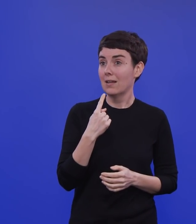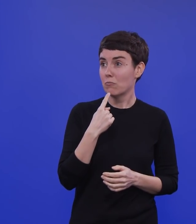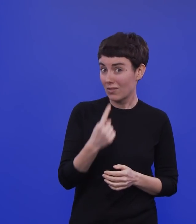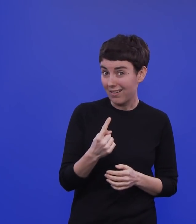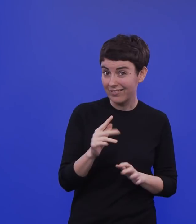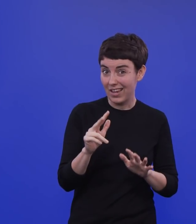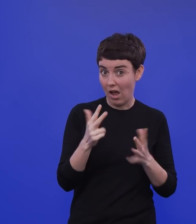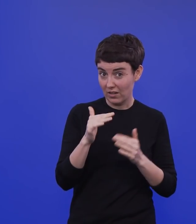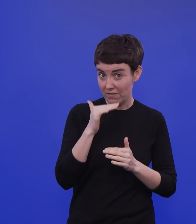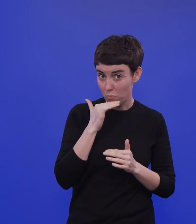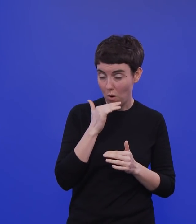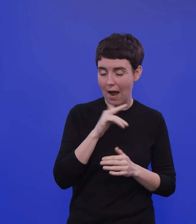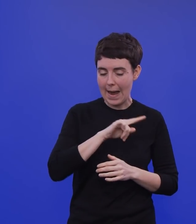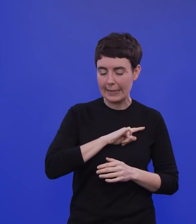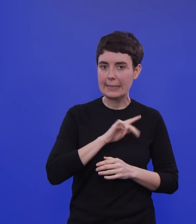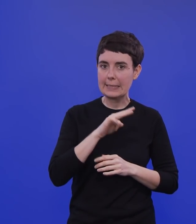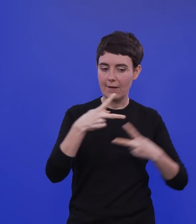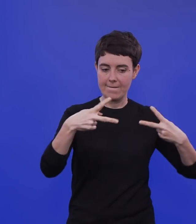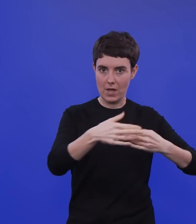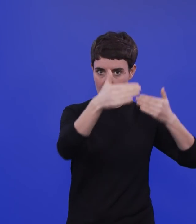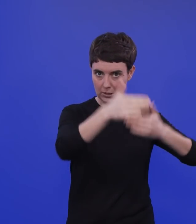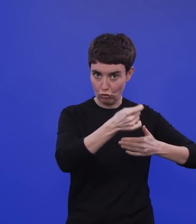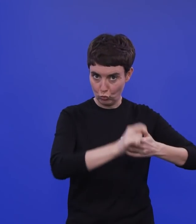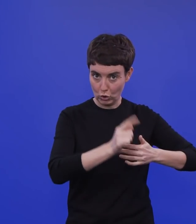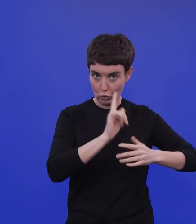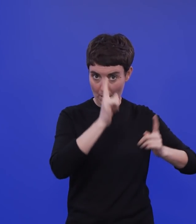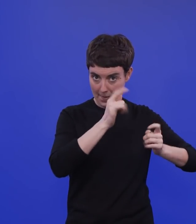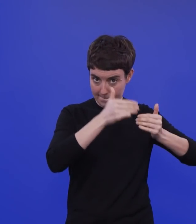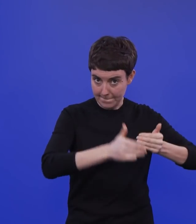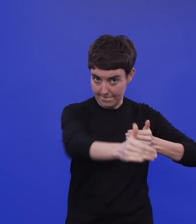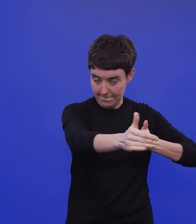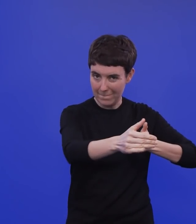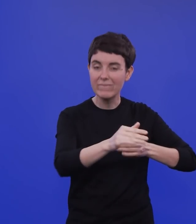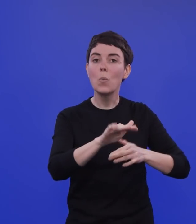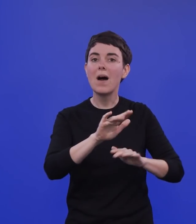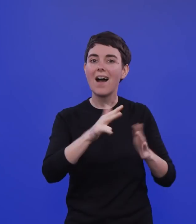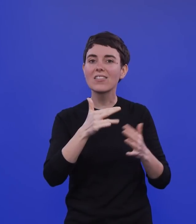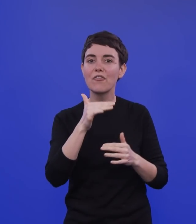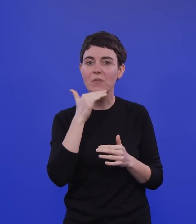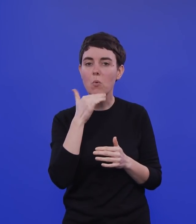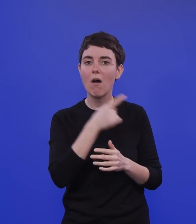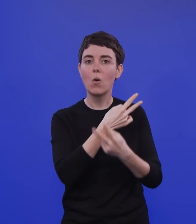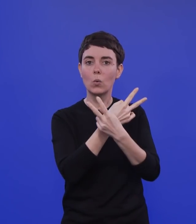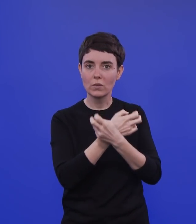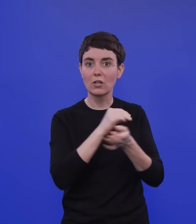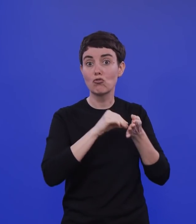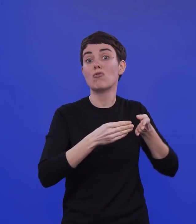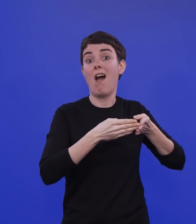beginnen, wenn in Österreich planmäßig die Schulen wieder Stück für Stück öffnen und dann langsam im Schichtbetrieb wieder hochfahren. Da hat das österreichische